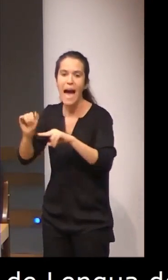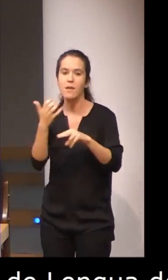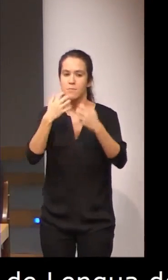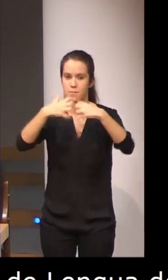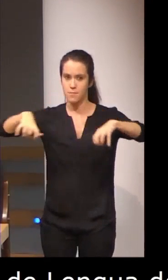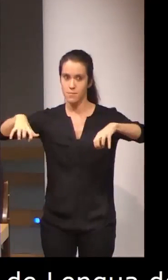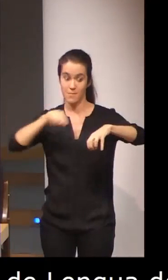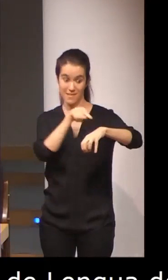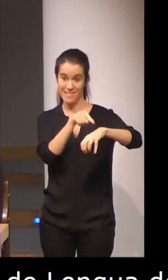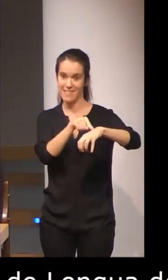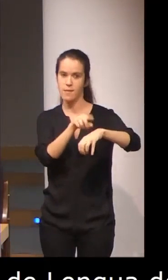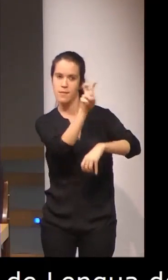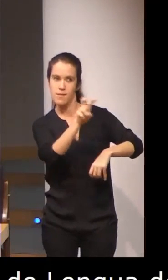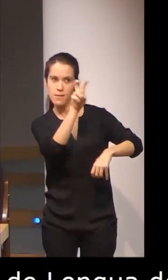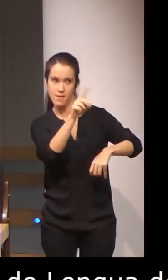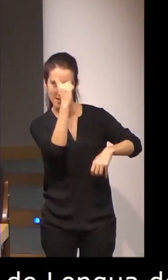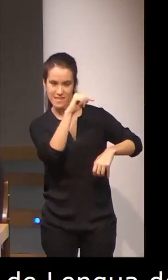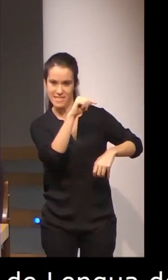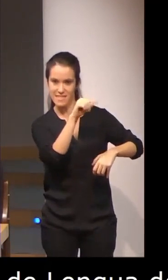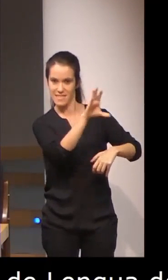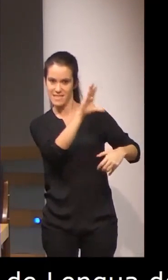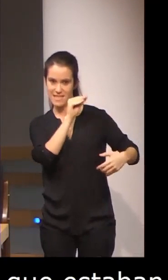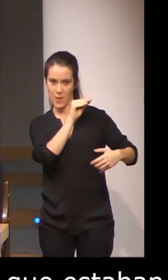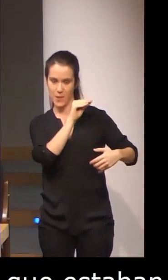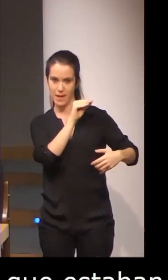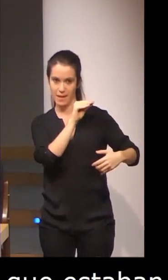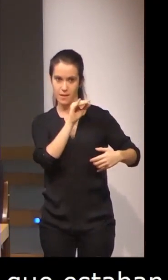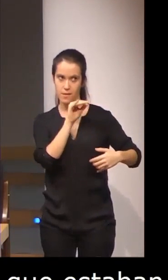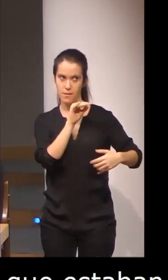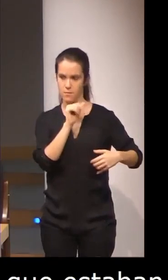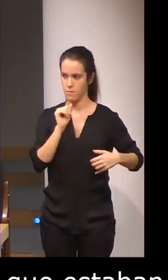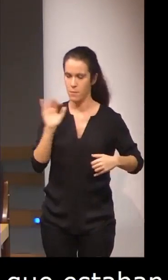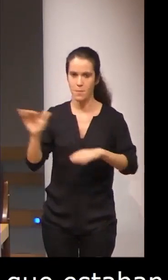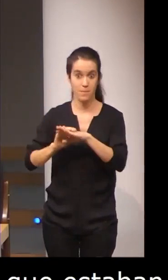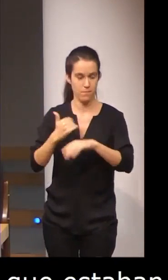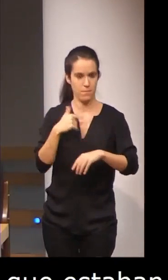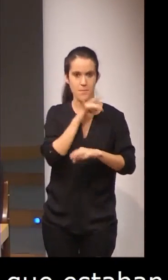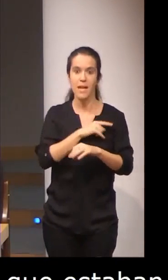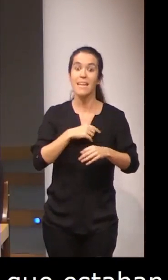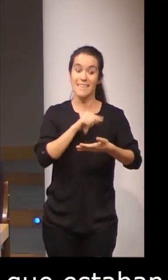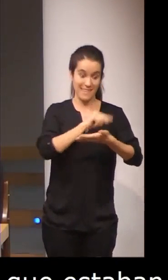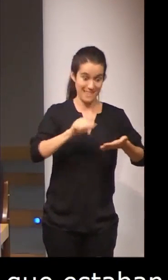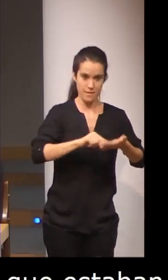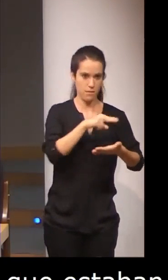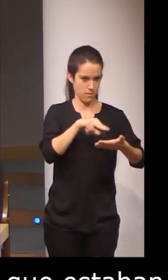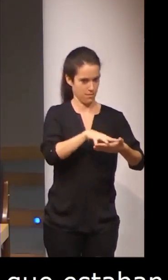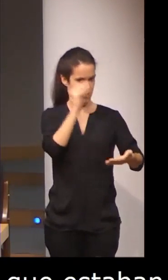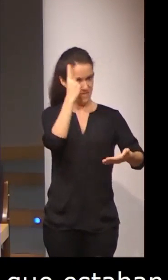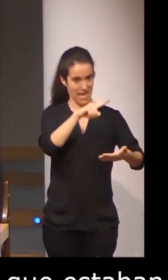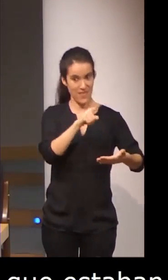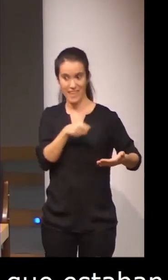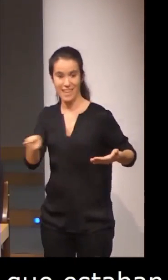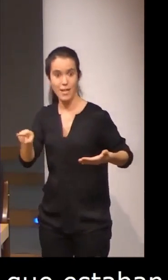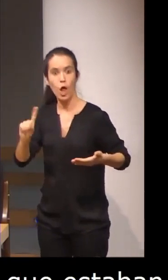los que eran competentes en lectura y los que tenían una baja competencia en lectura. Y una variable fundamental que los dividía era el nivel